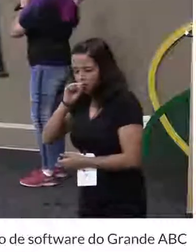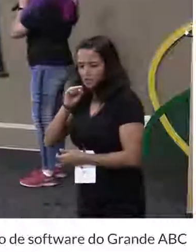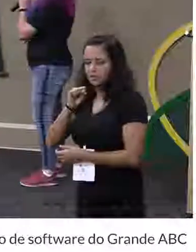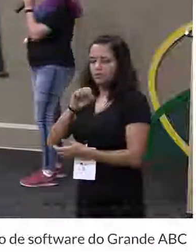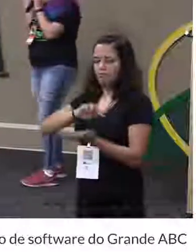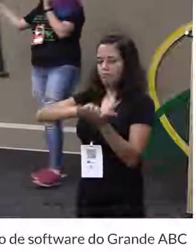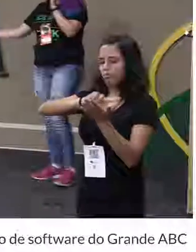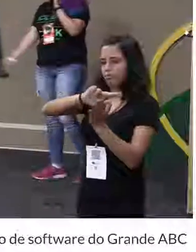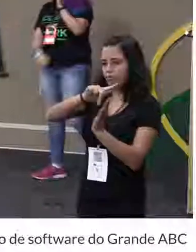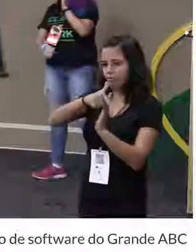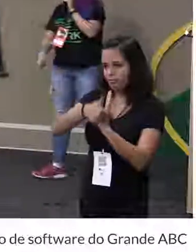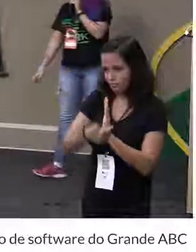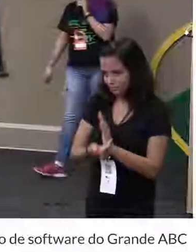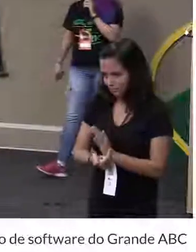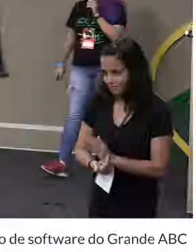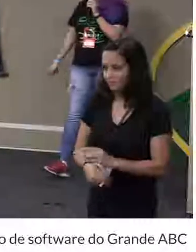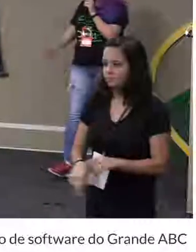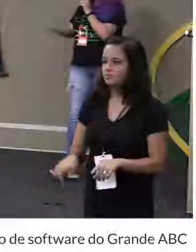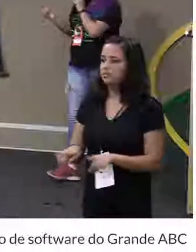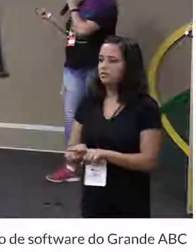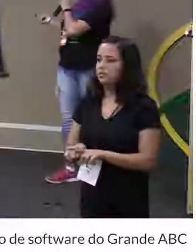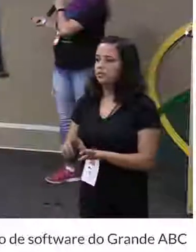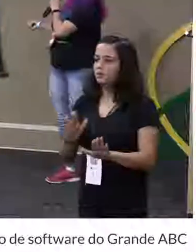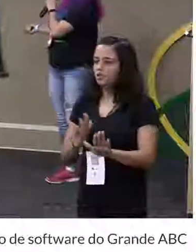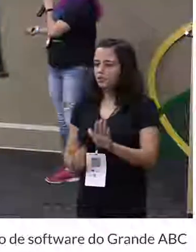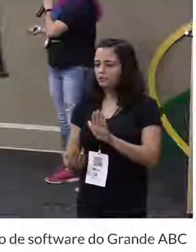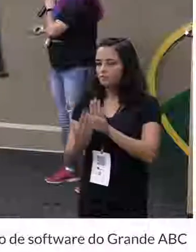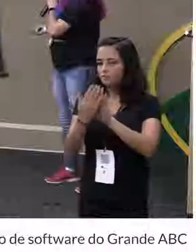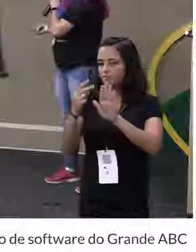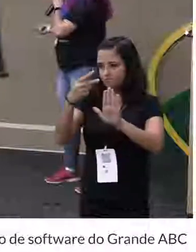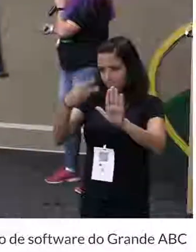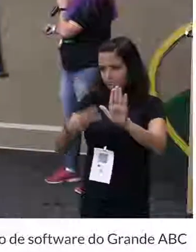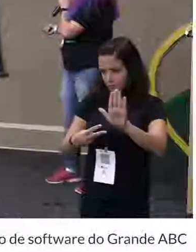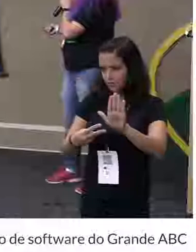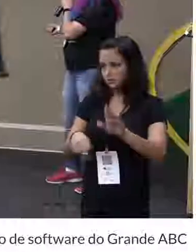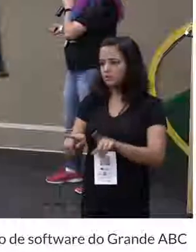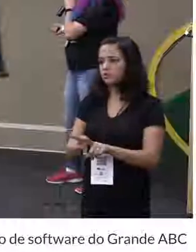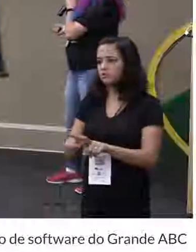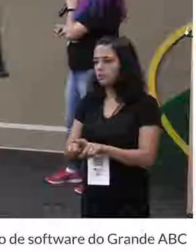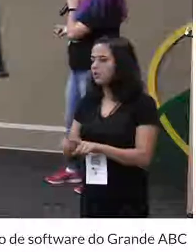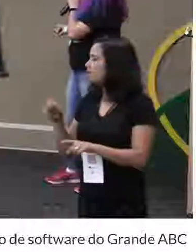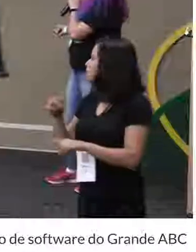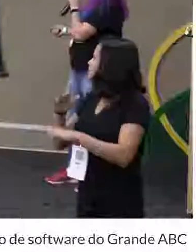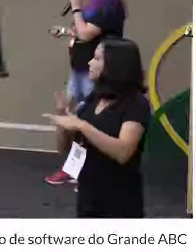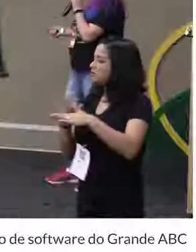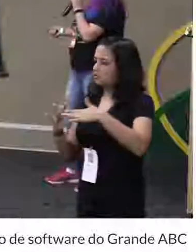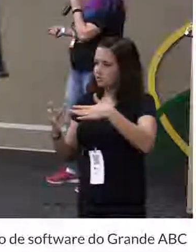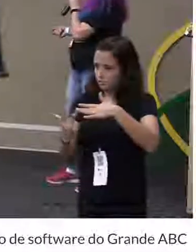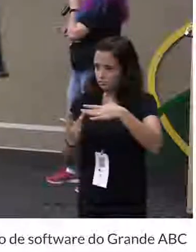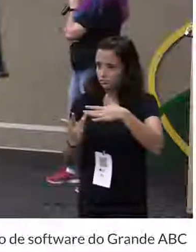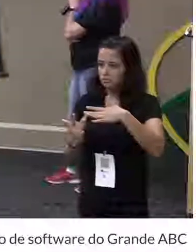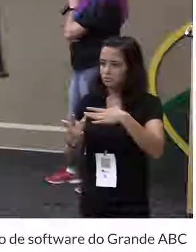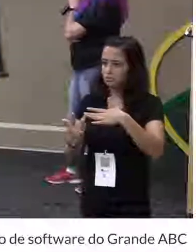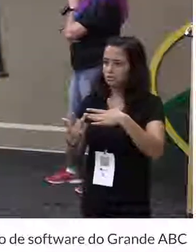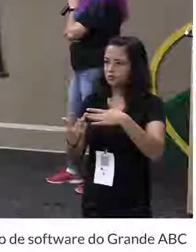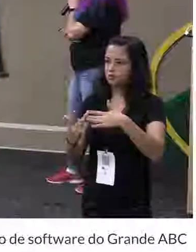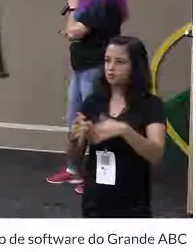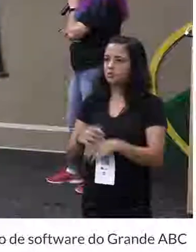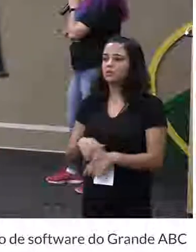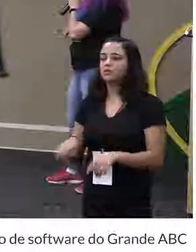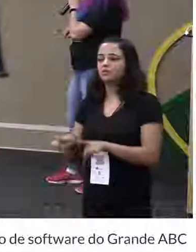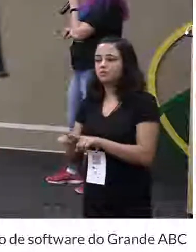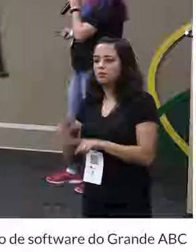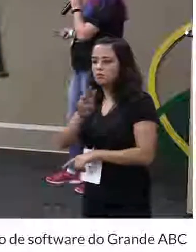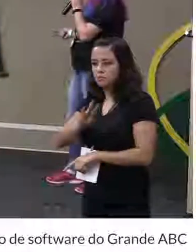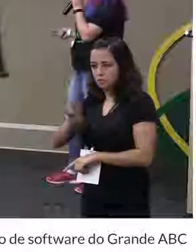sou aí. E front-end developer. Aqui embaixo estão minhas redes sociais, meu GitHub, o meu